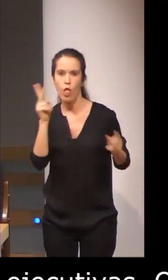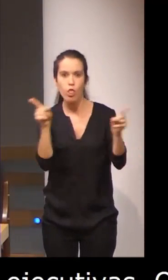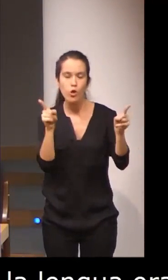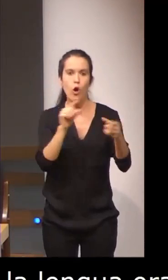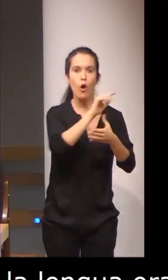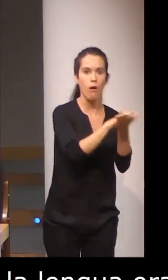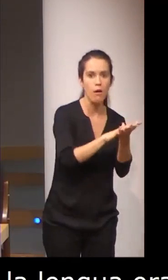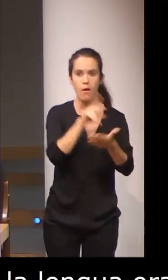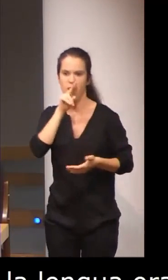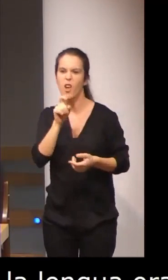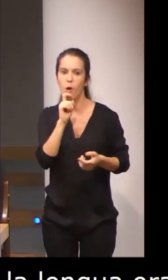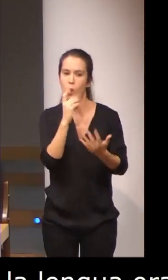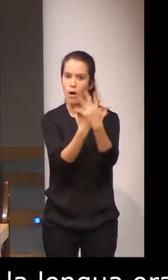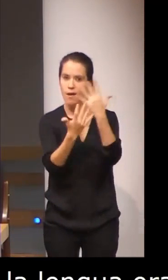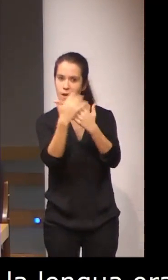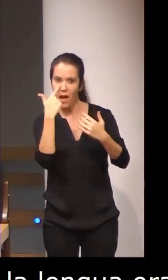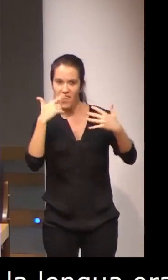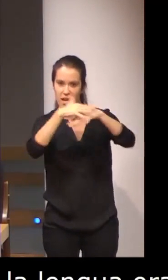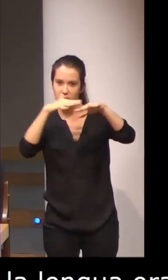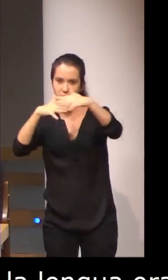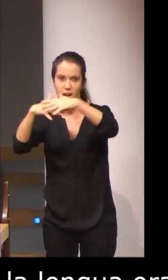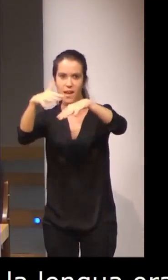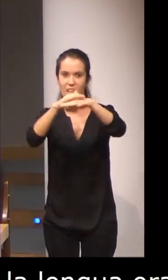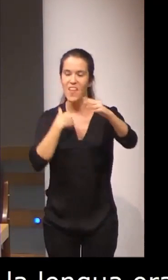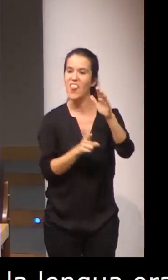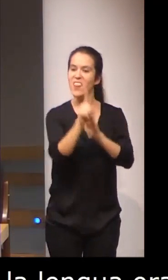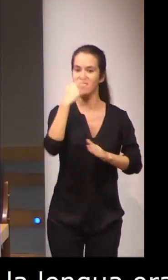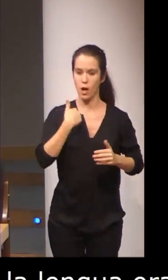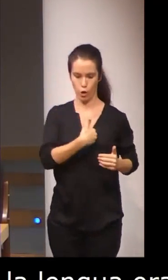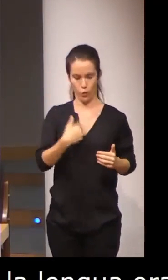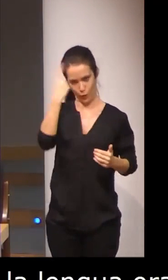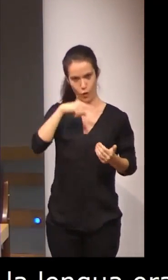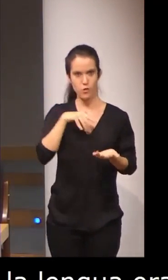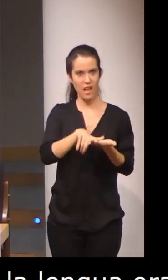afecta el grado de interferencia entre las lenguas en ese desarrollo de las funciones ejecutivas.